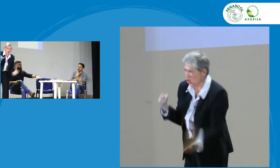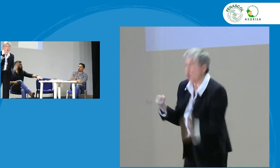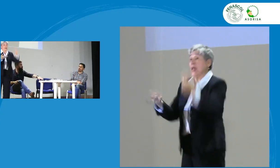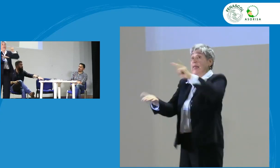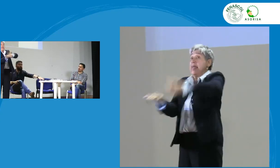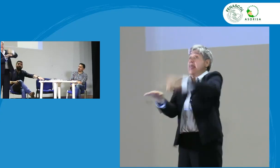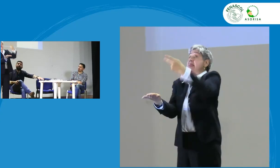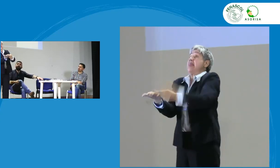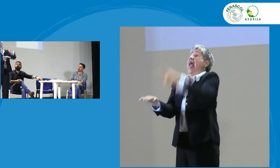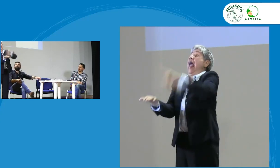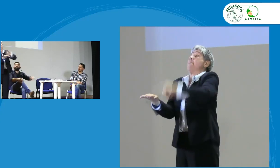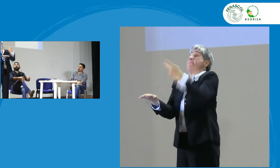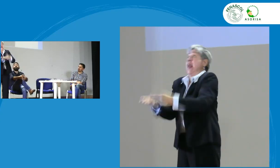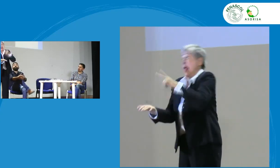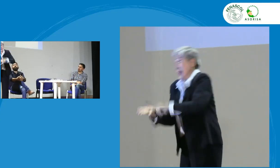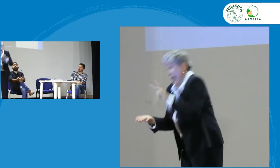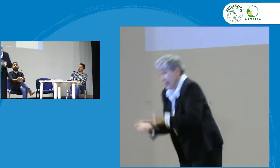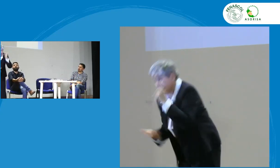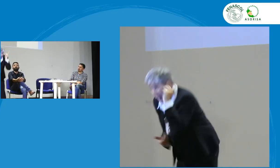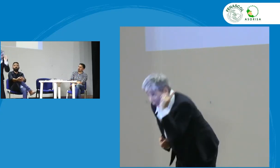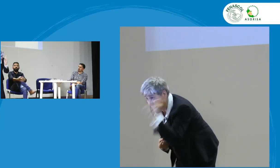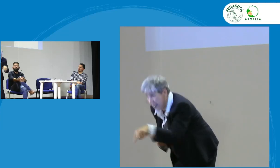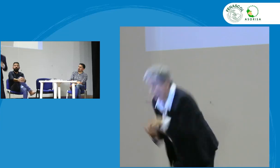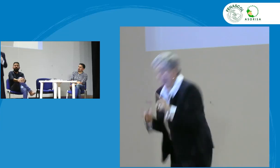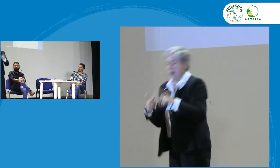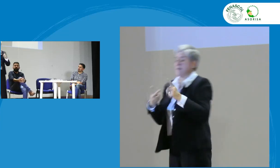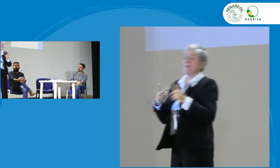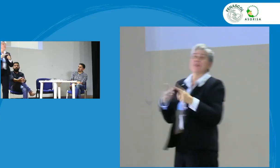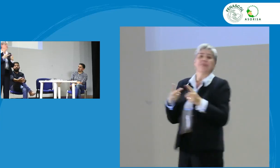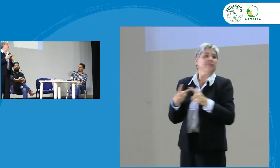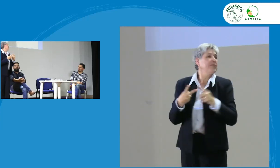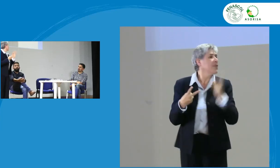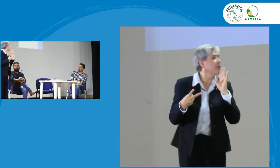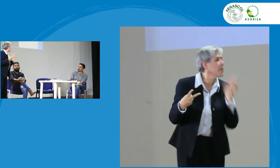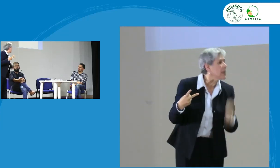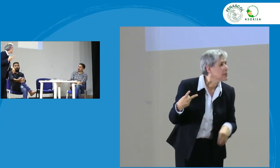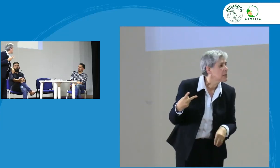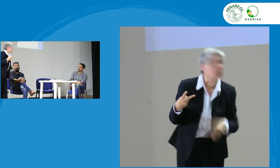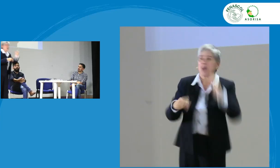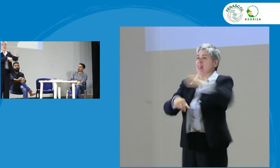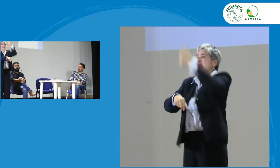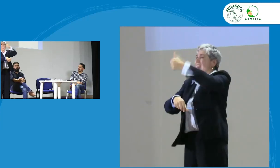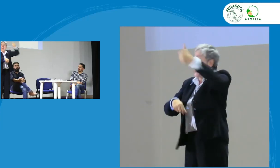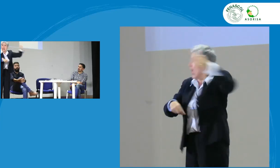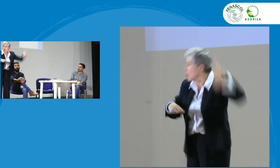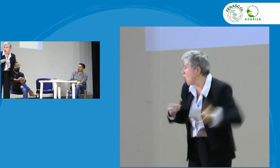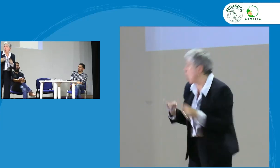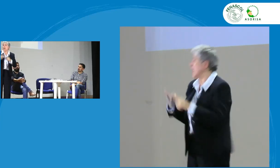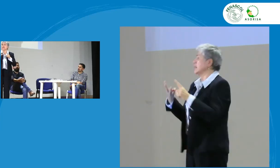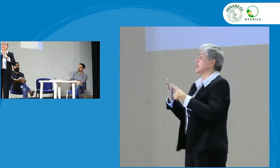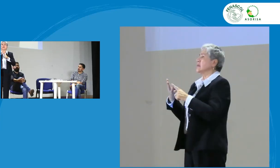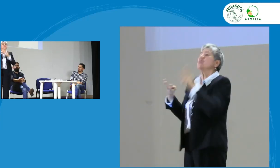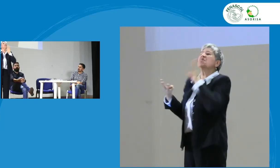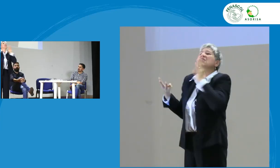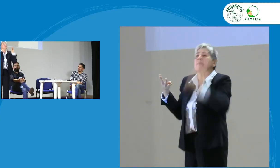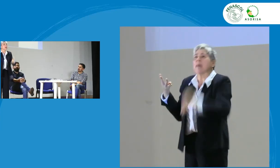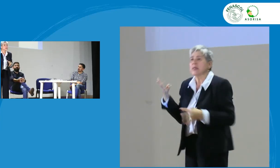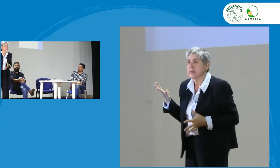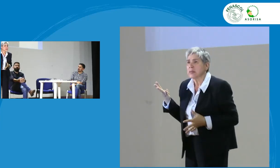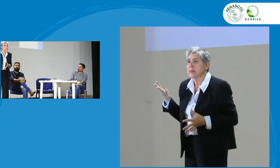los maestros los intérpretes los quién más los directivos quién